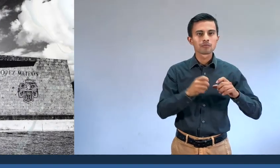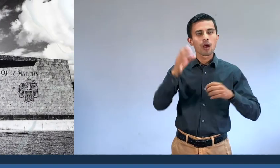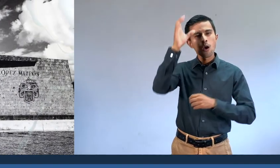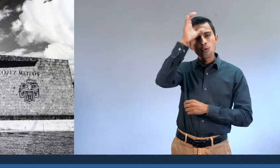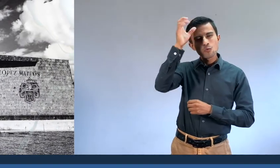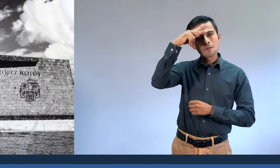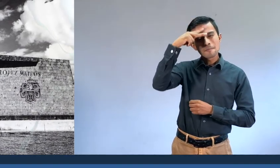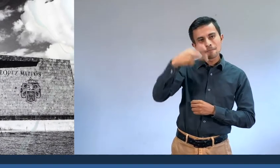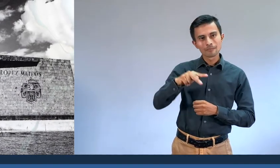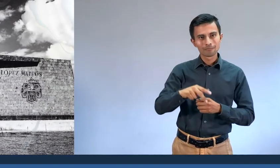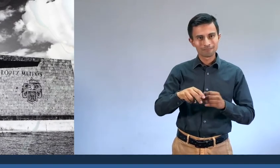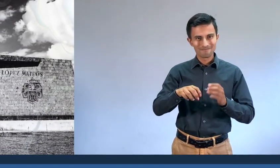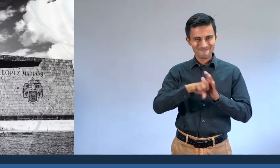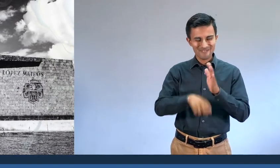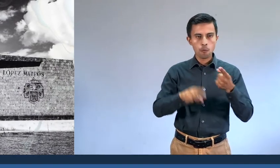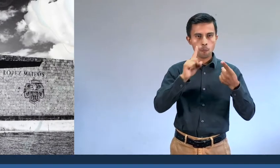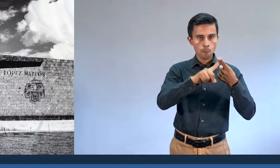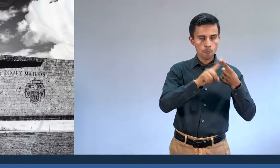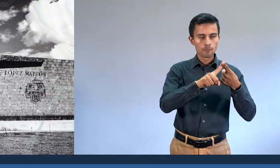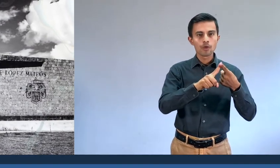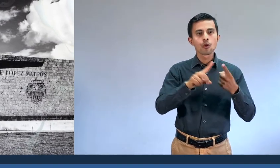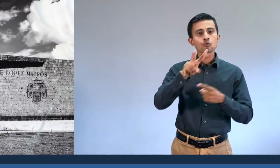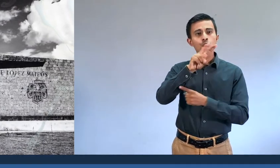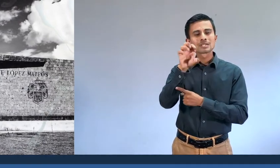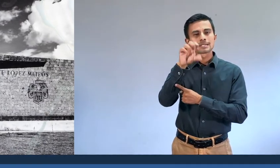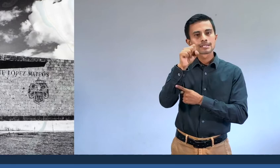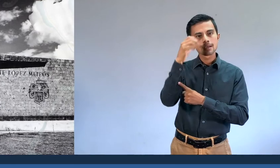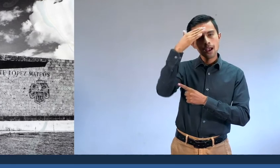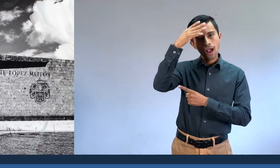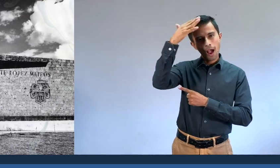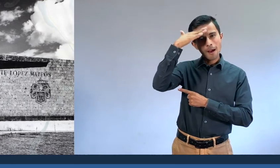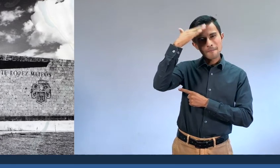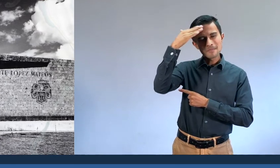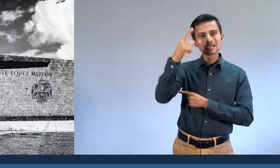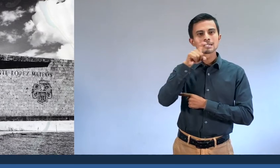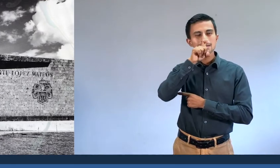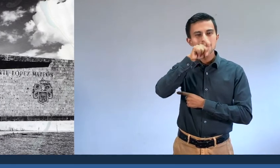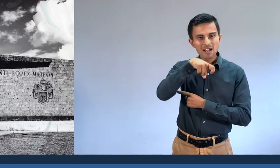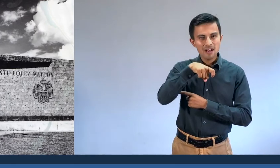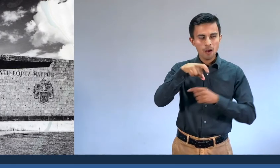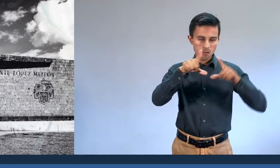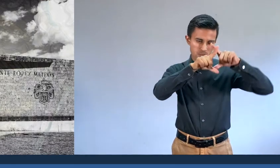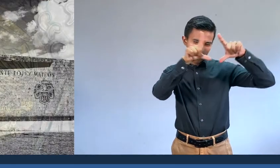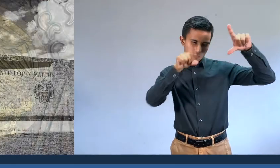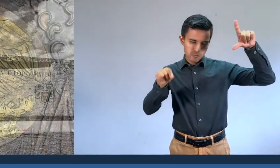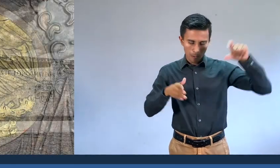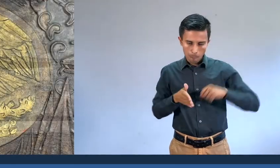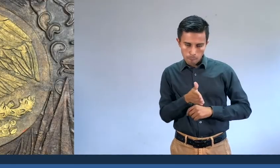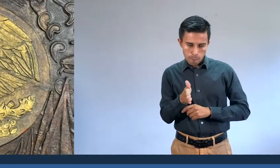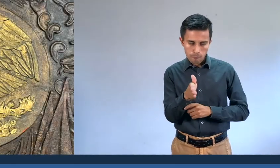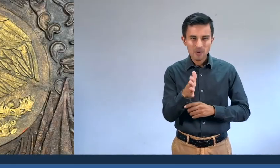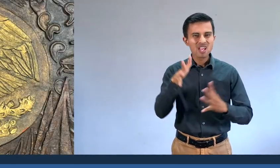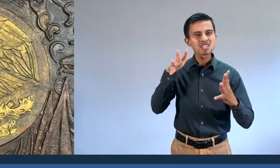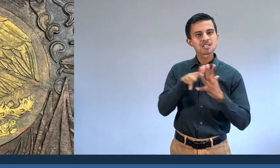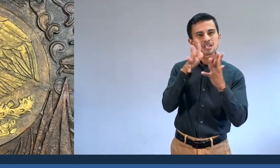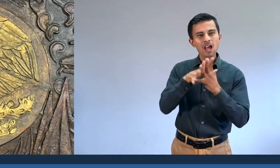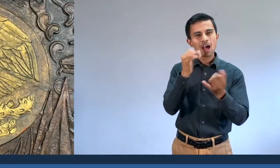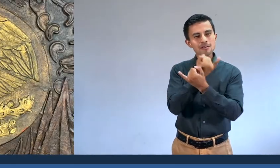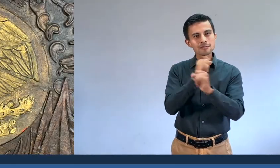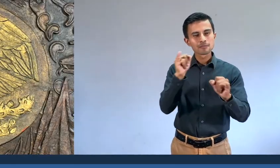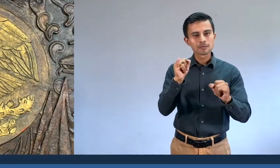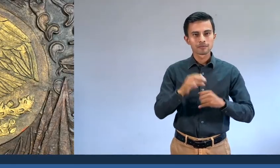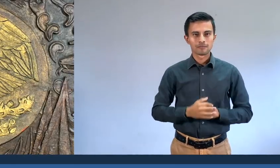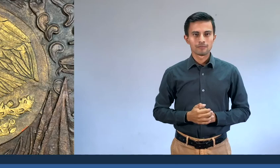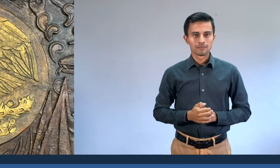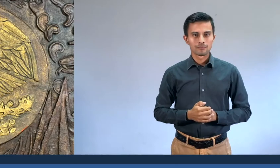260 cabezas de águila tendidas que marcan la ruta que siguió Miguel Hidalgo durante el movimiento de independencia, y el escudo nacional